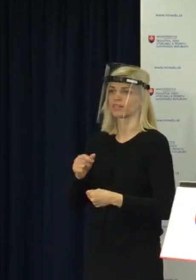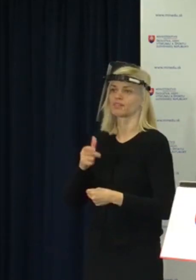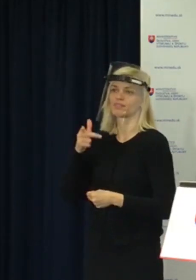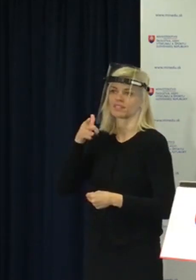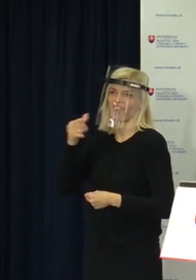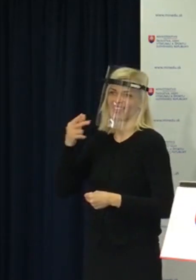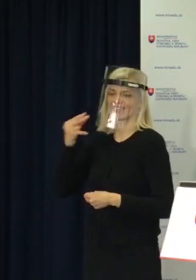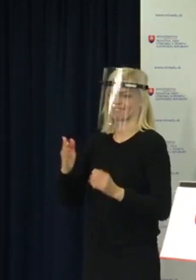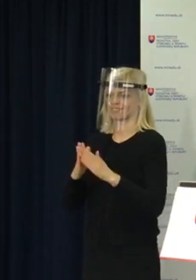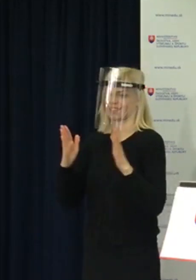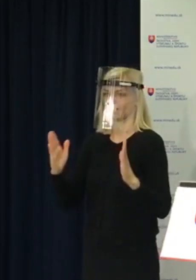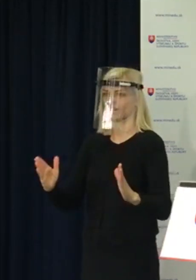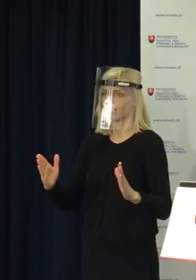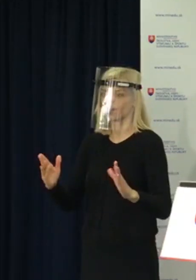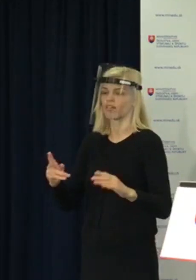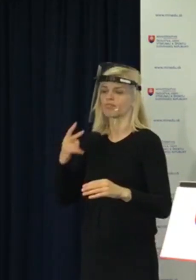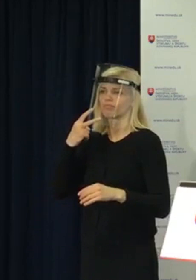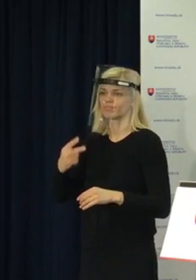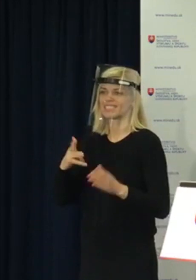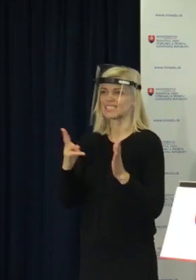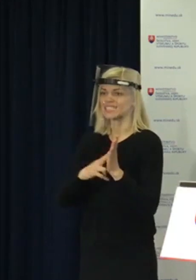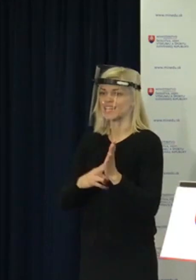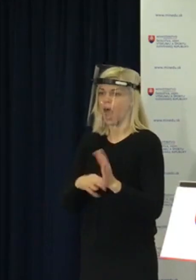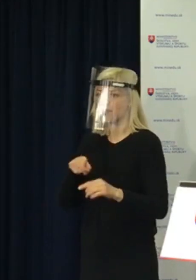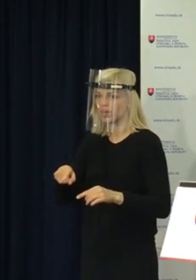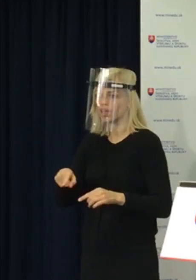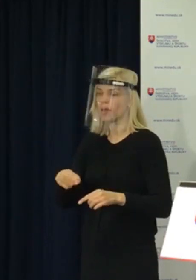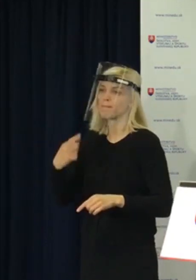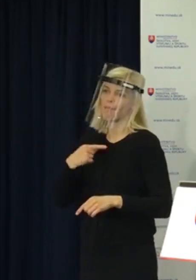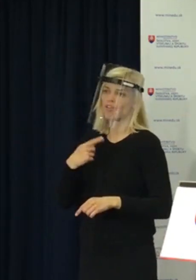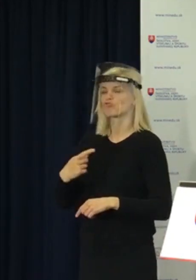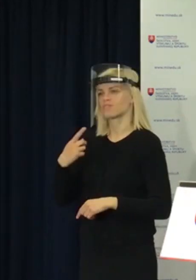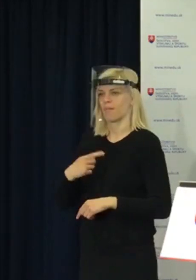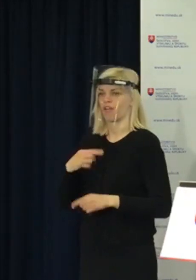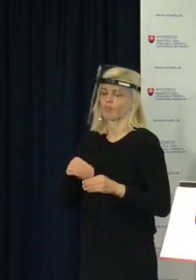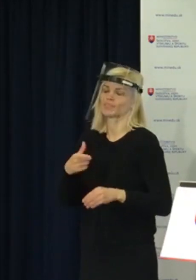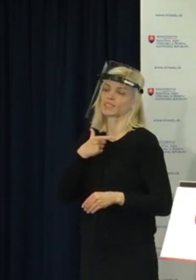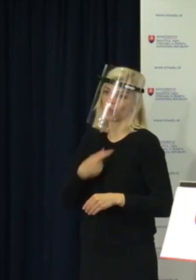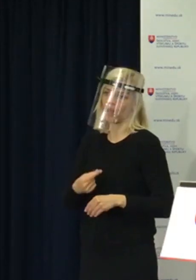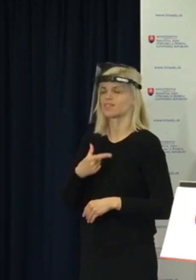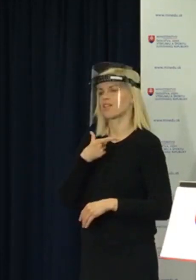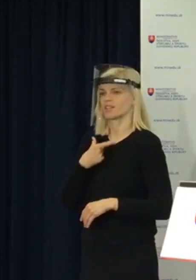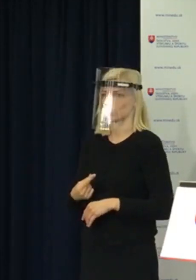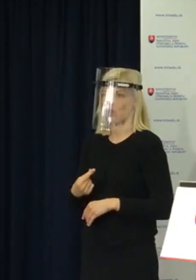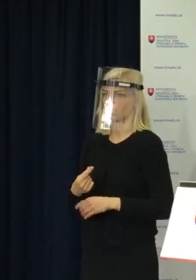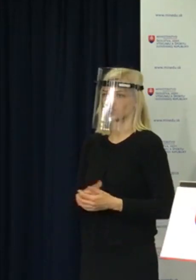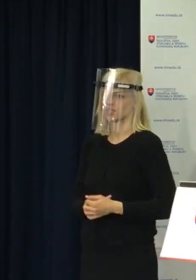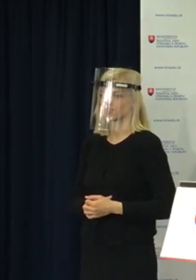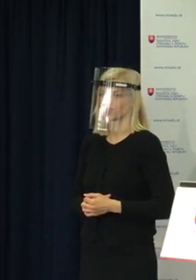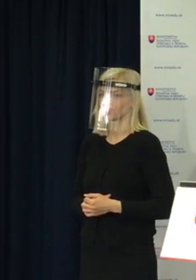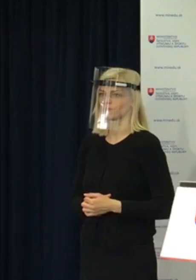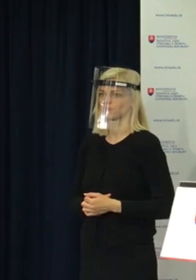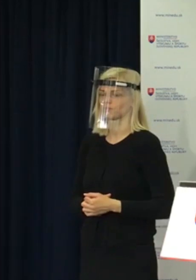jednotlivé predmety, respektíve teda známky a na základe toho sa môže rozhodnúť, že či súhlasí alebo nesúhlasí.